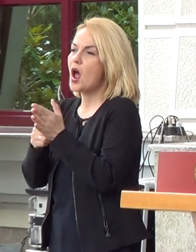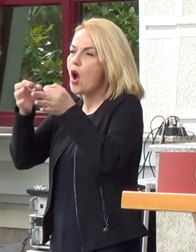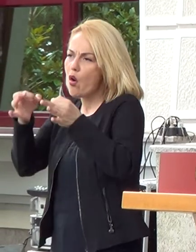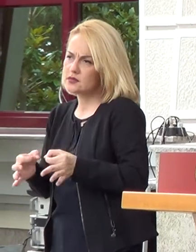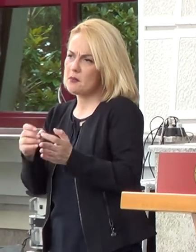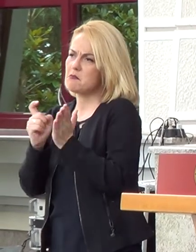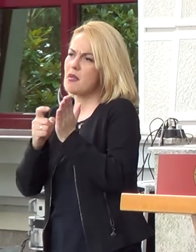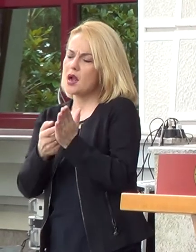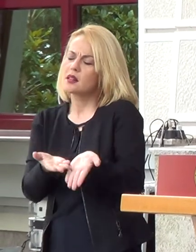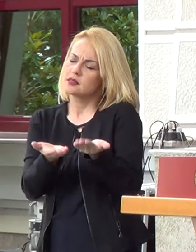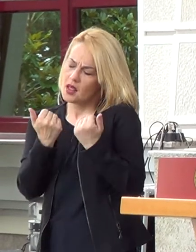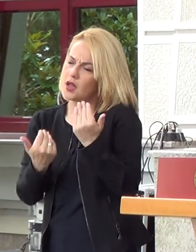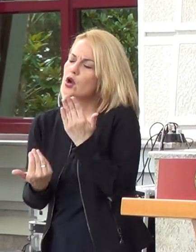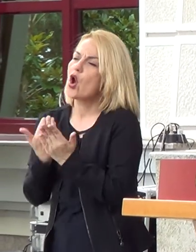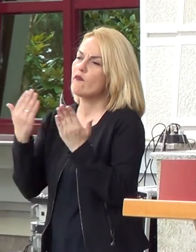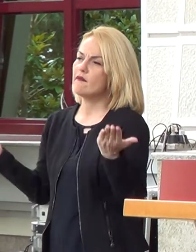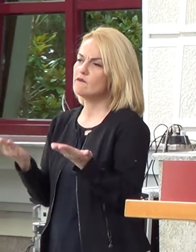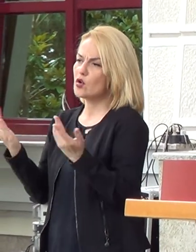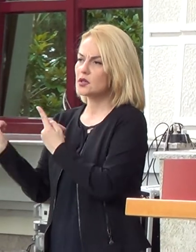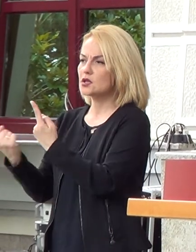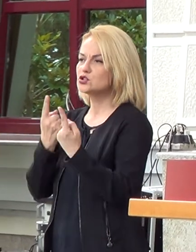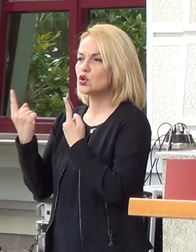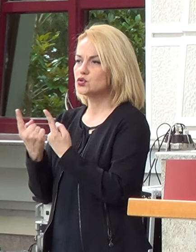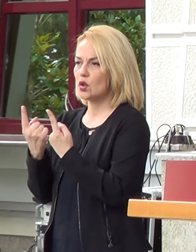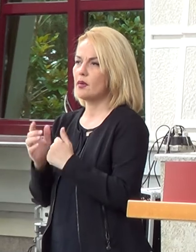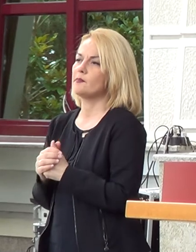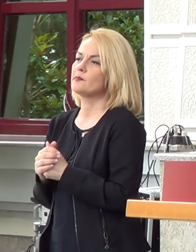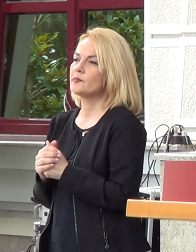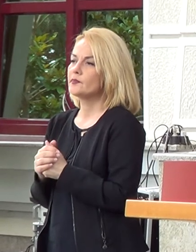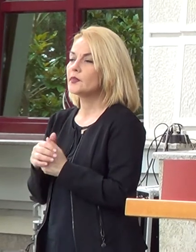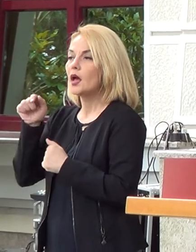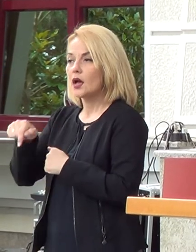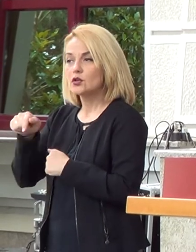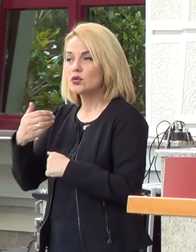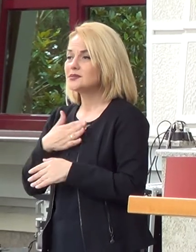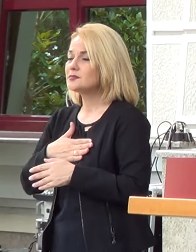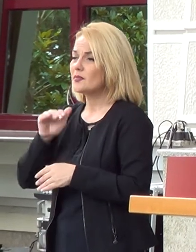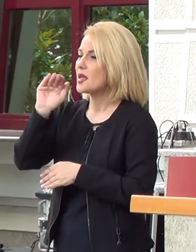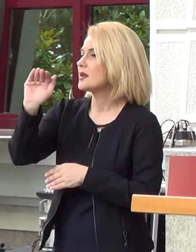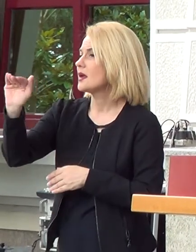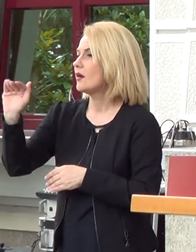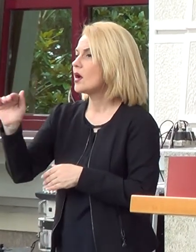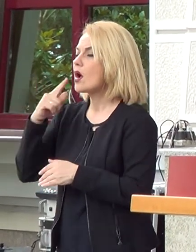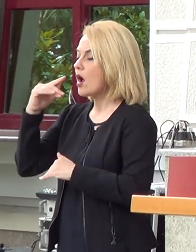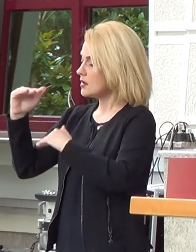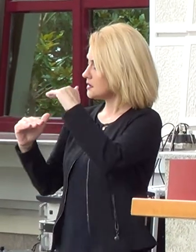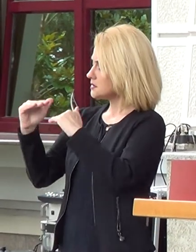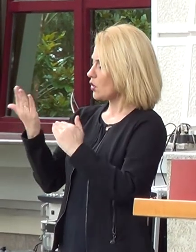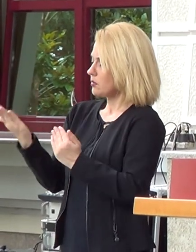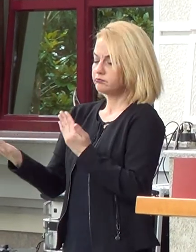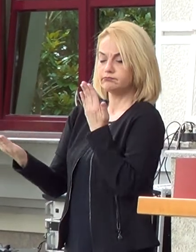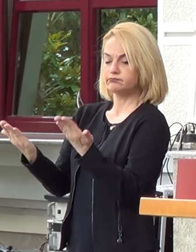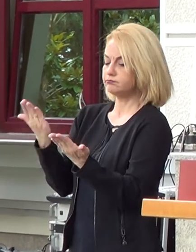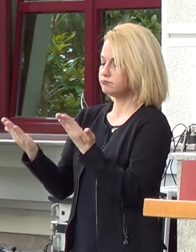барење за поведување на нова повредна состојба. Тука сакам да надласам дека споредбите кои се прават